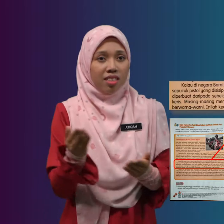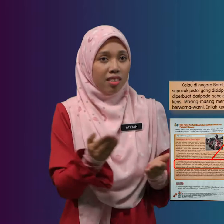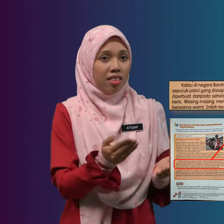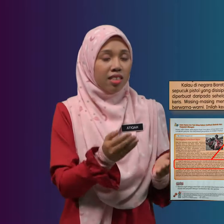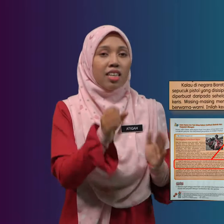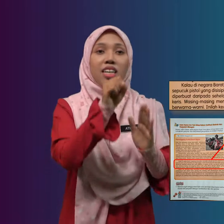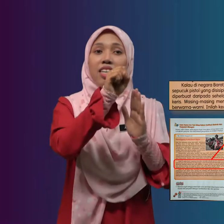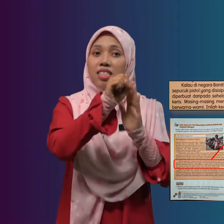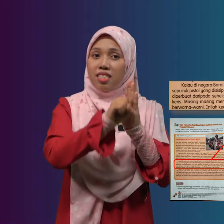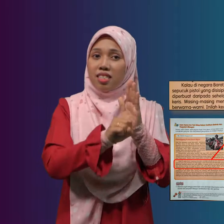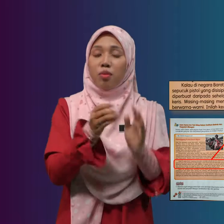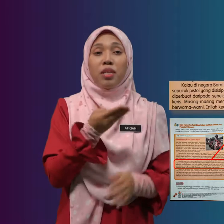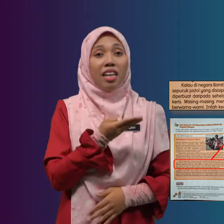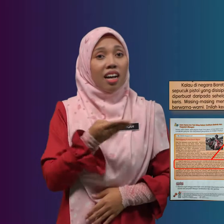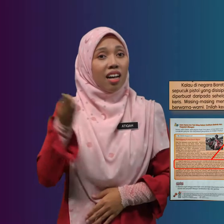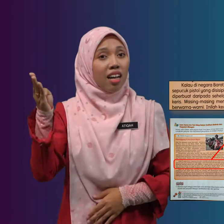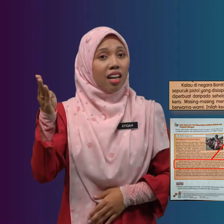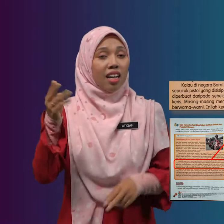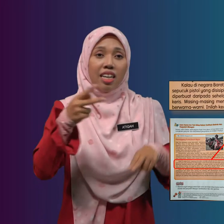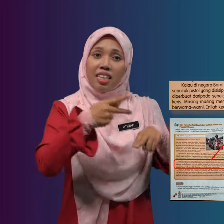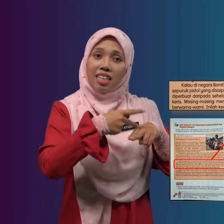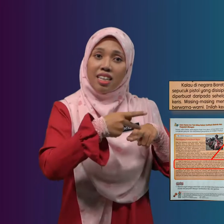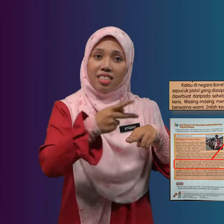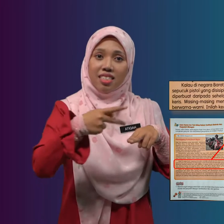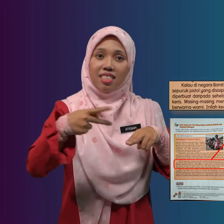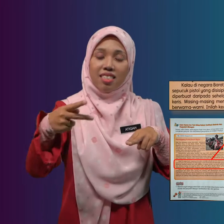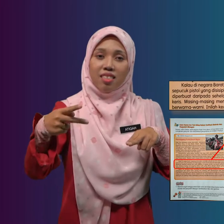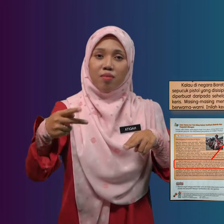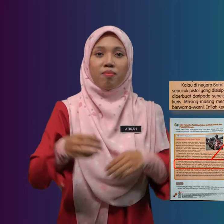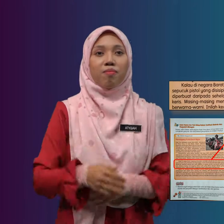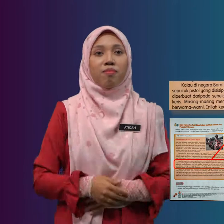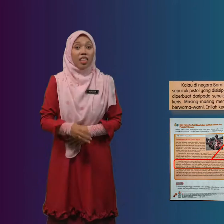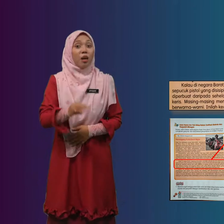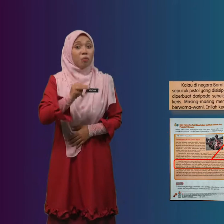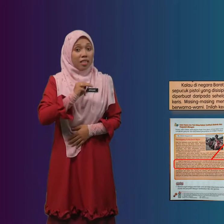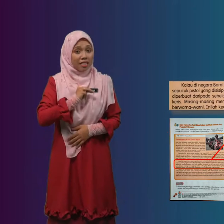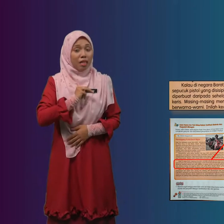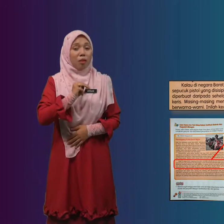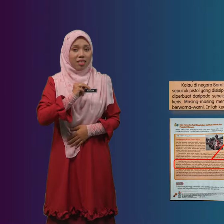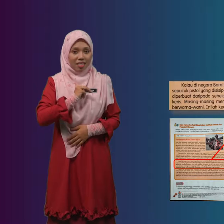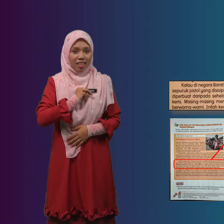Sebilah Keris Masing-masing